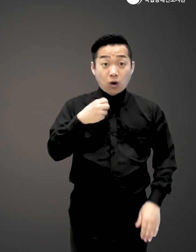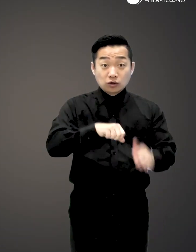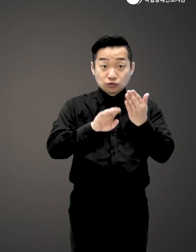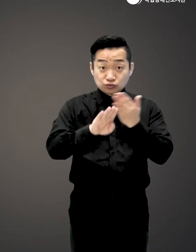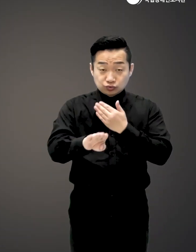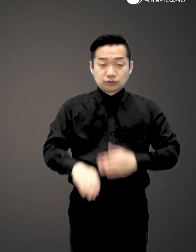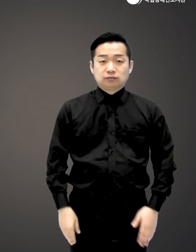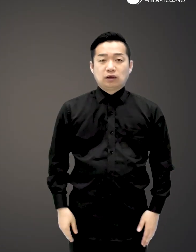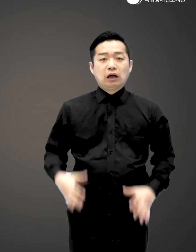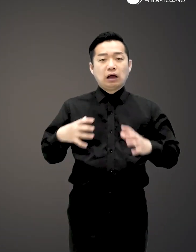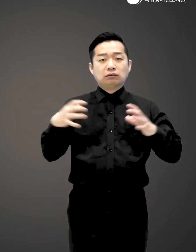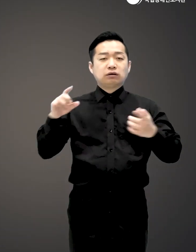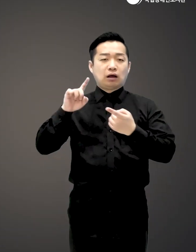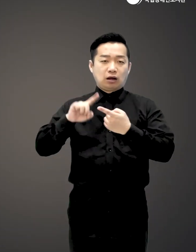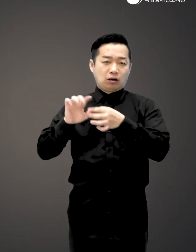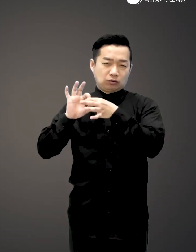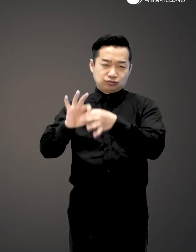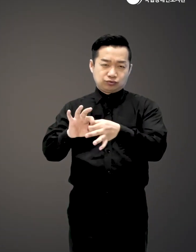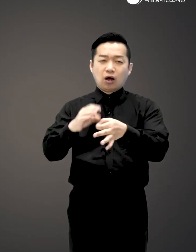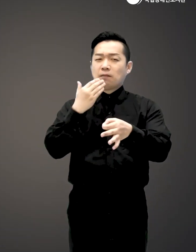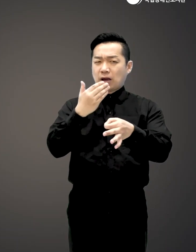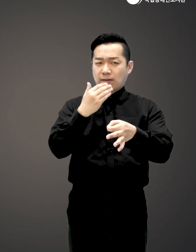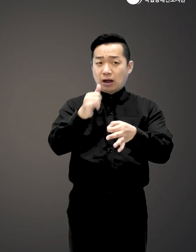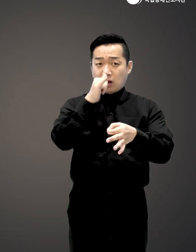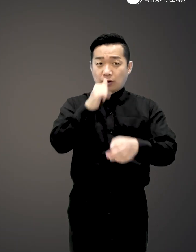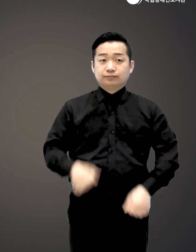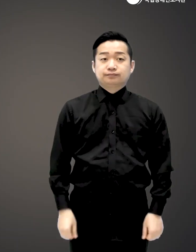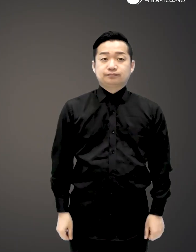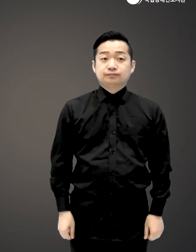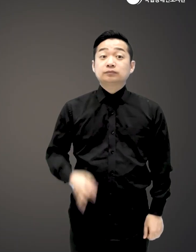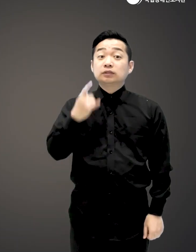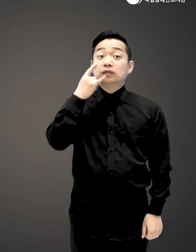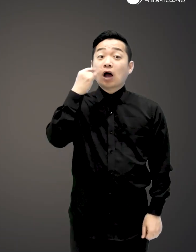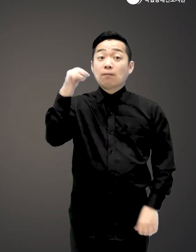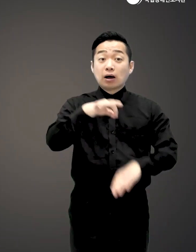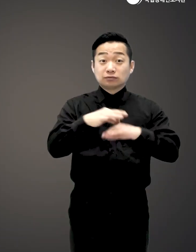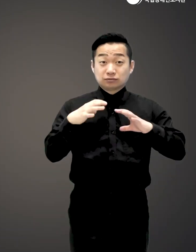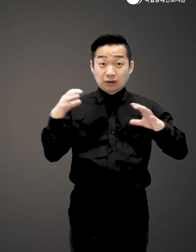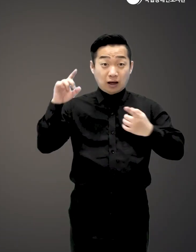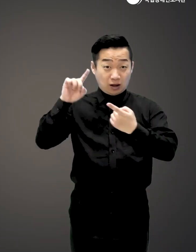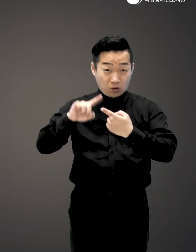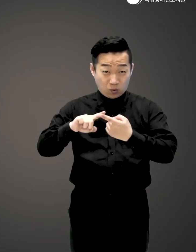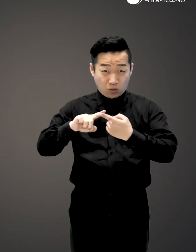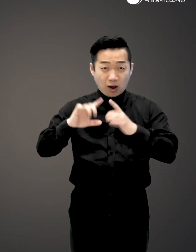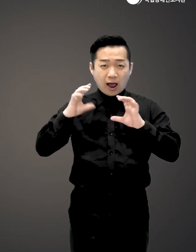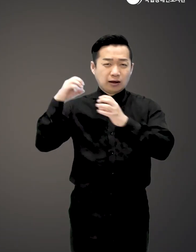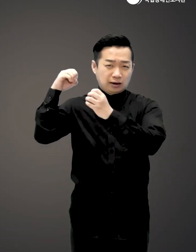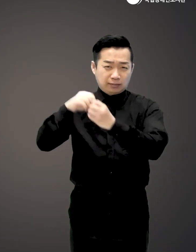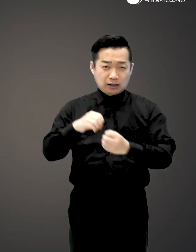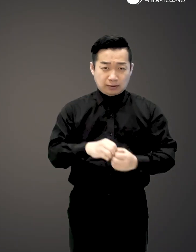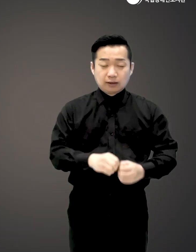태어난 후에도 비대한 상태가 유지될 확률이 높습니다 엄마의 비만이 그대로 아이에게 되물림되는 거죠